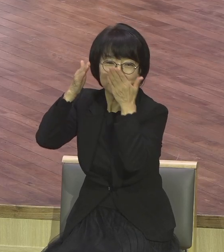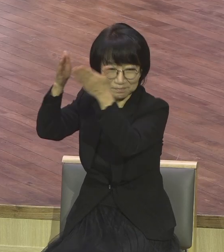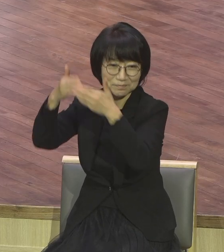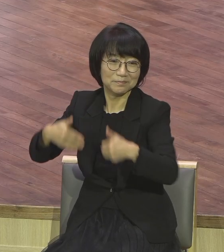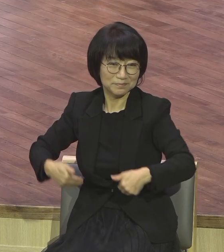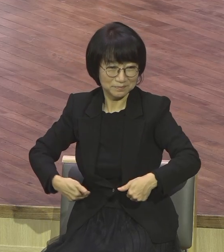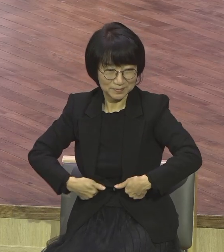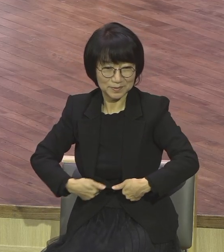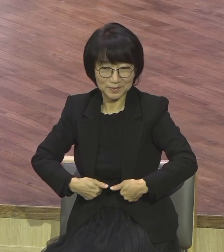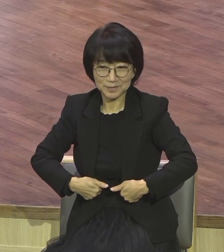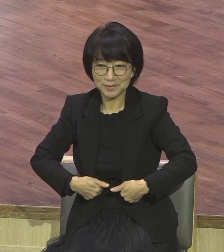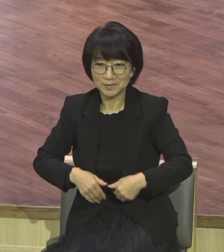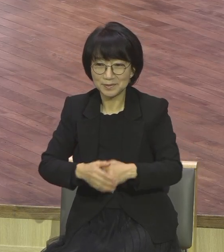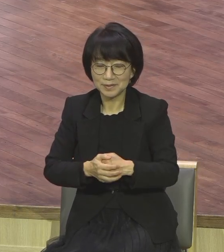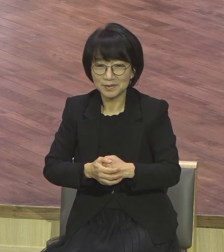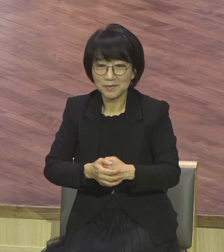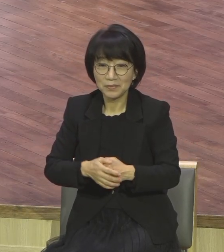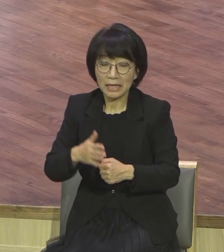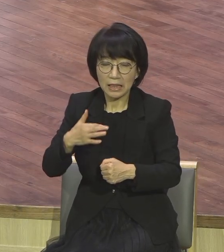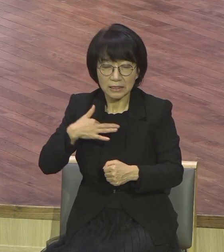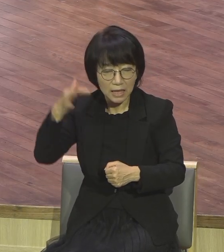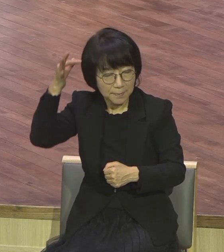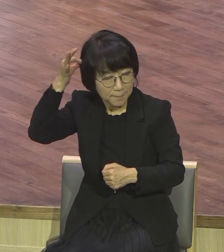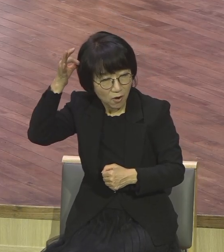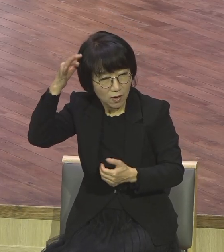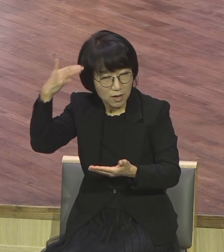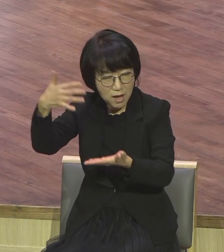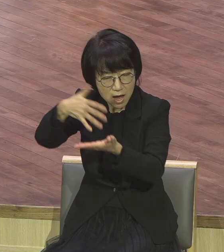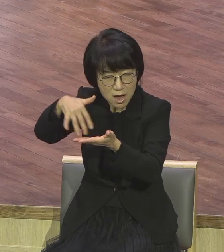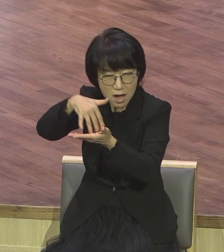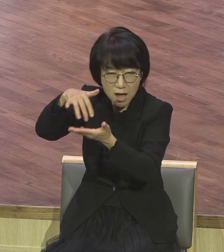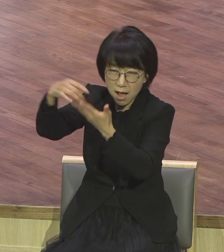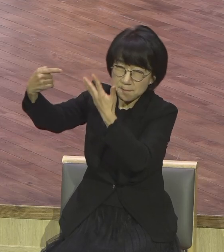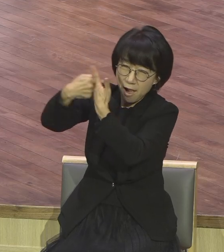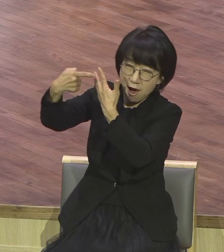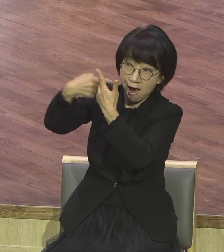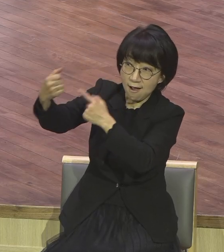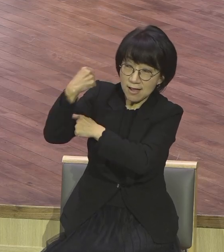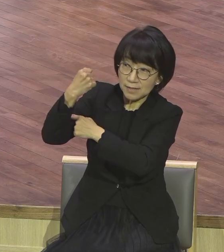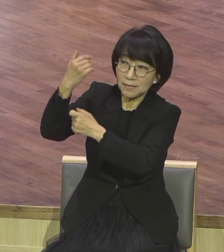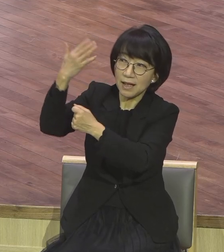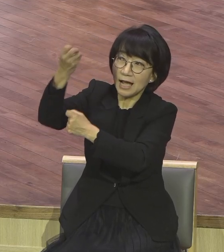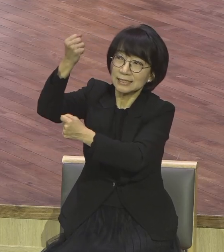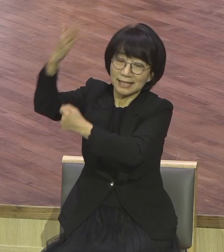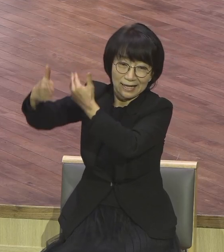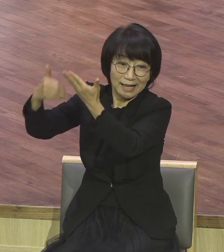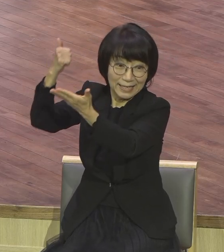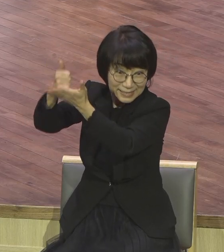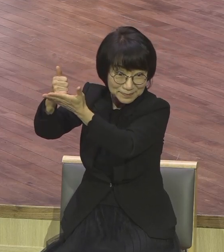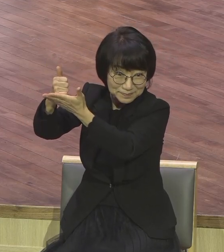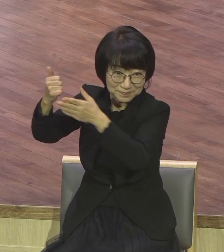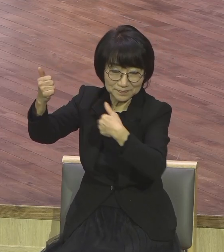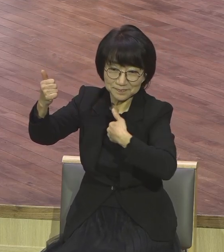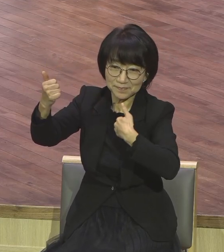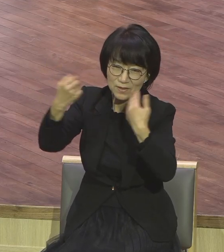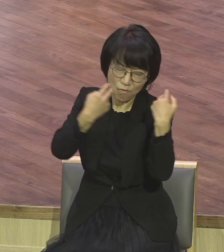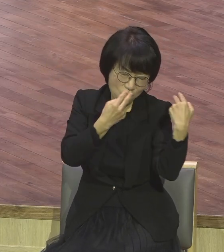나의 머릿털까지 다 쇄심바 대신 그 하나님 앞에 내 삶을 완벽하게 세밀하게 인도하시고